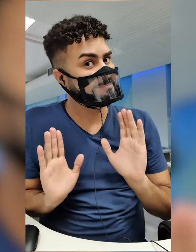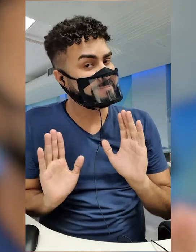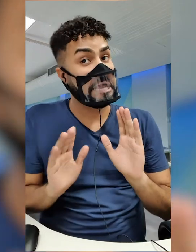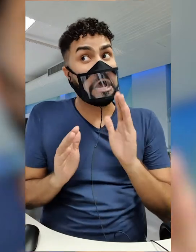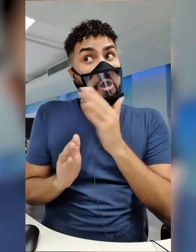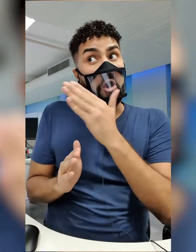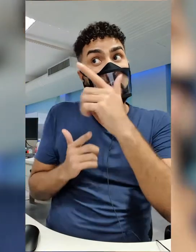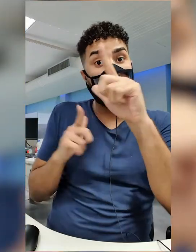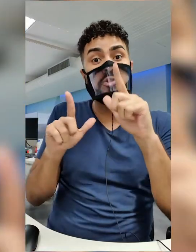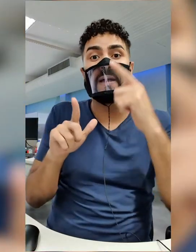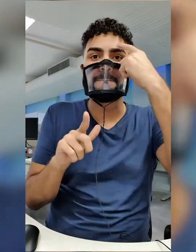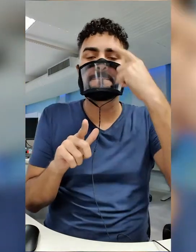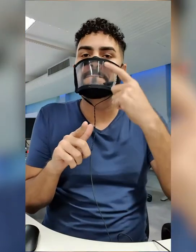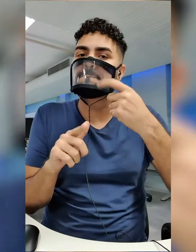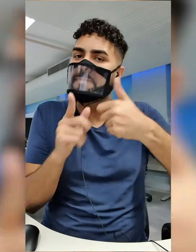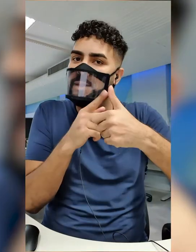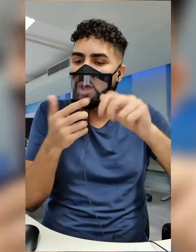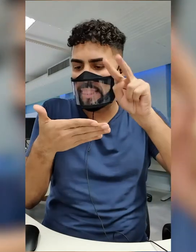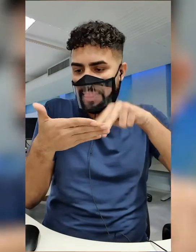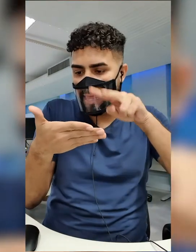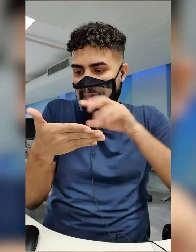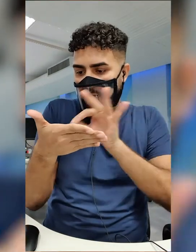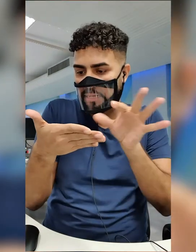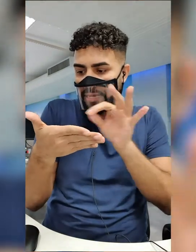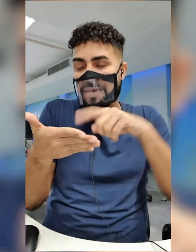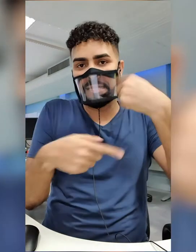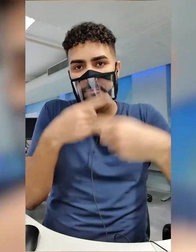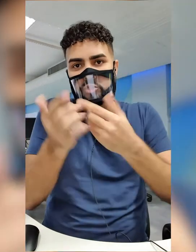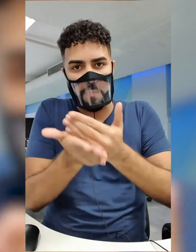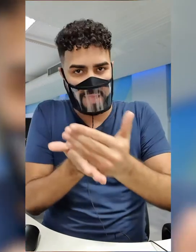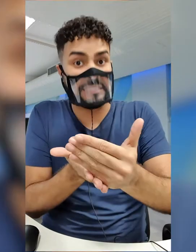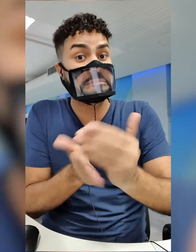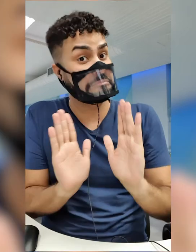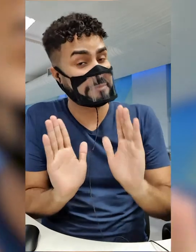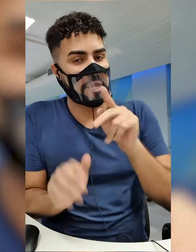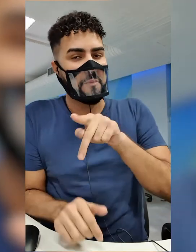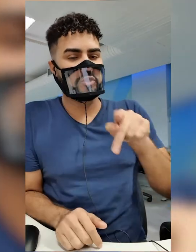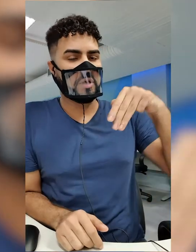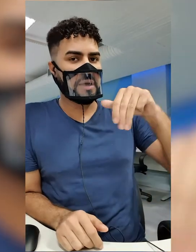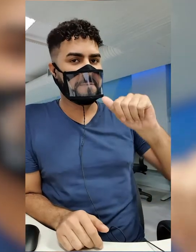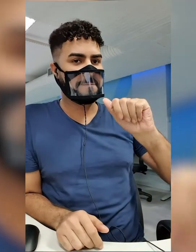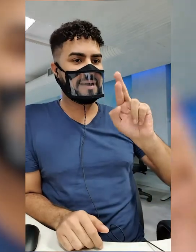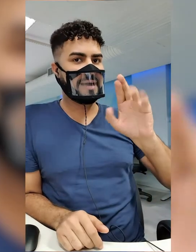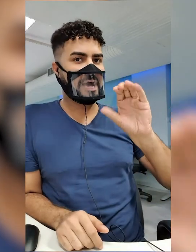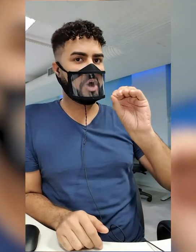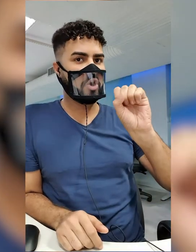vez. Outros preferem ler todas as questões antes de começar. O professor Marcos André Tomás Lima